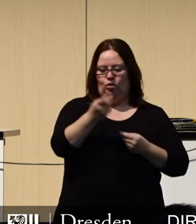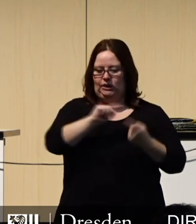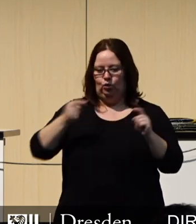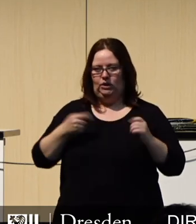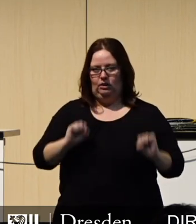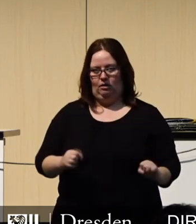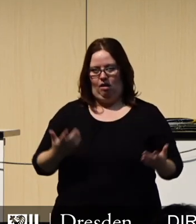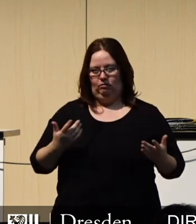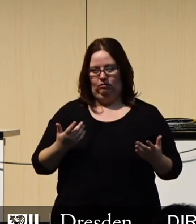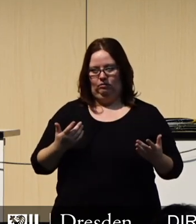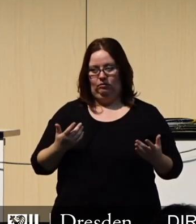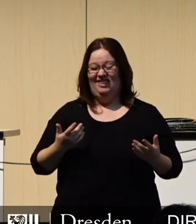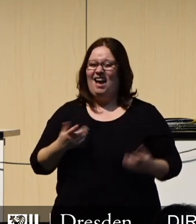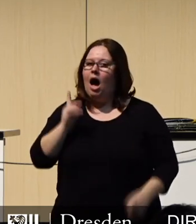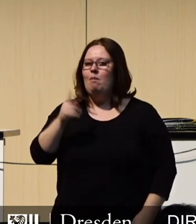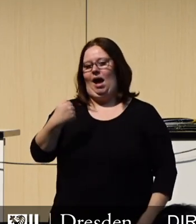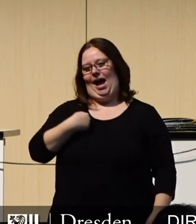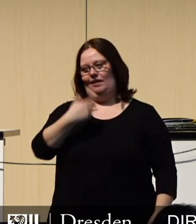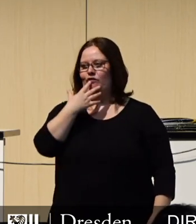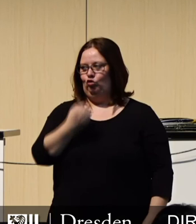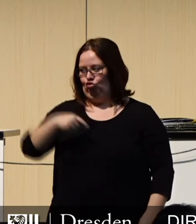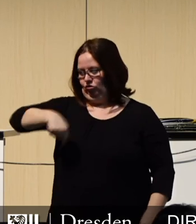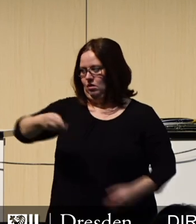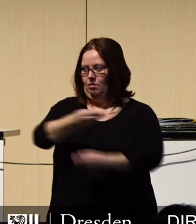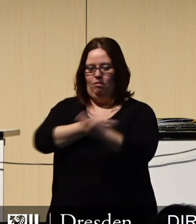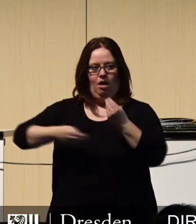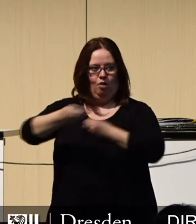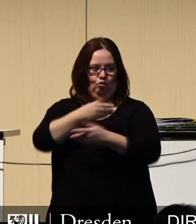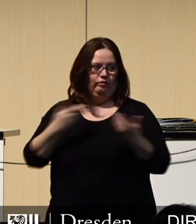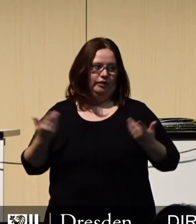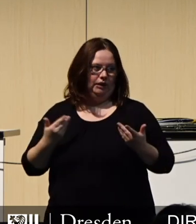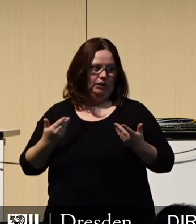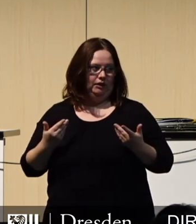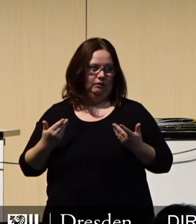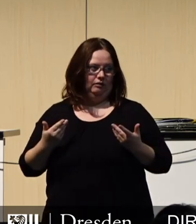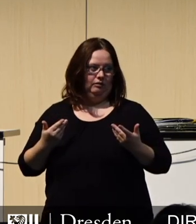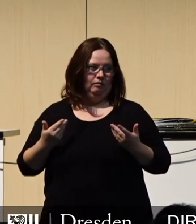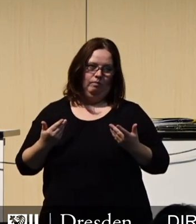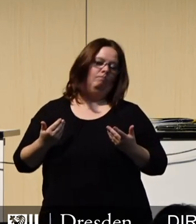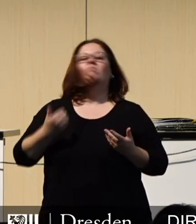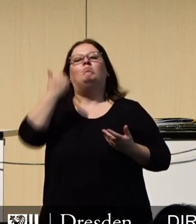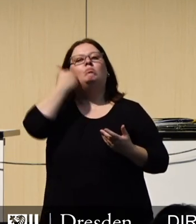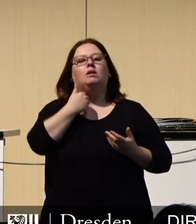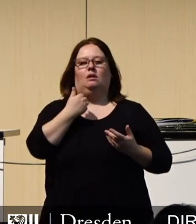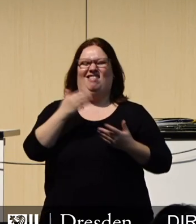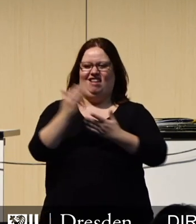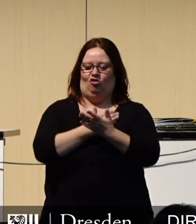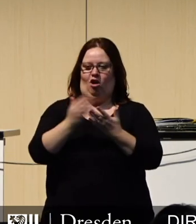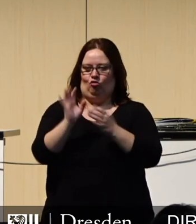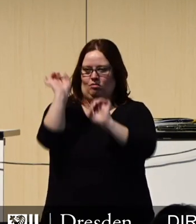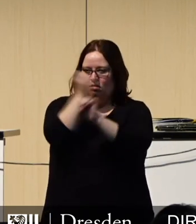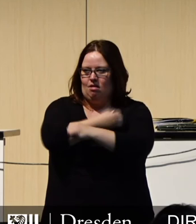Zusammenhang habe ich aber einen klaren Wunsch an die Beratung hier im Rat. Lassen Sie uns klare Entscheidungen für